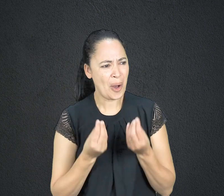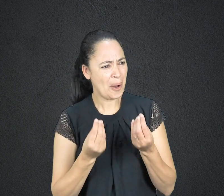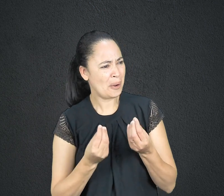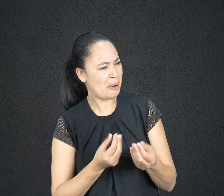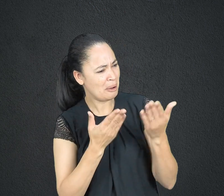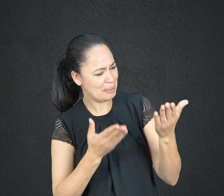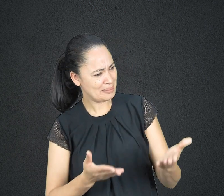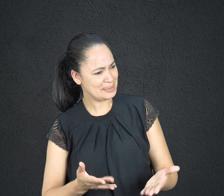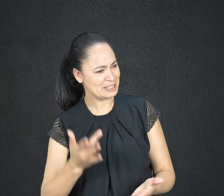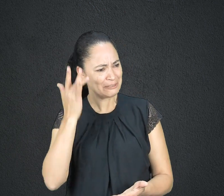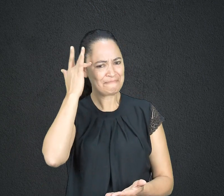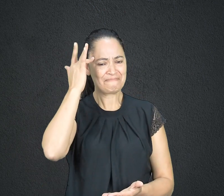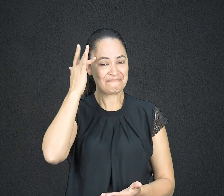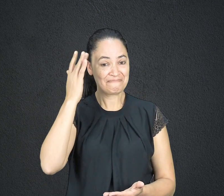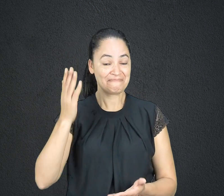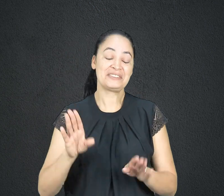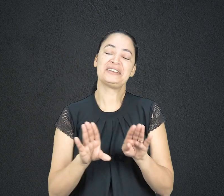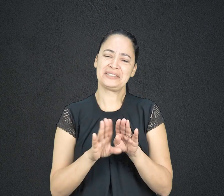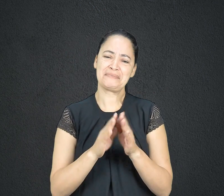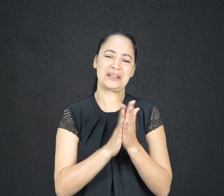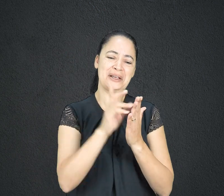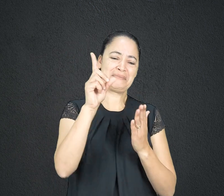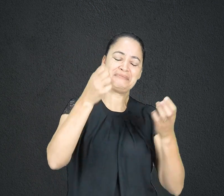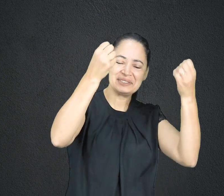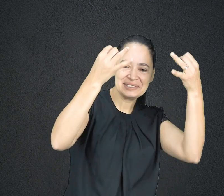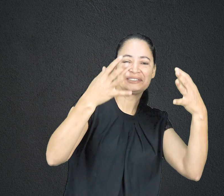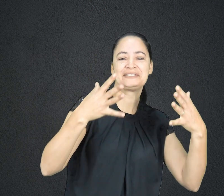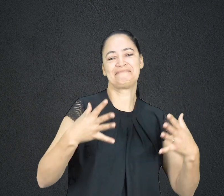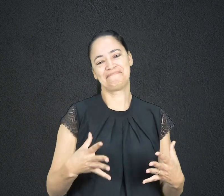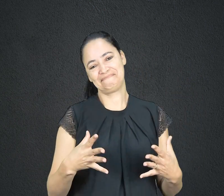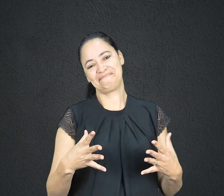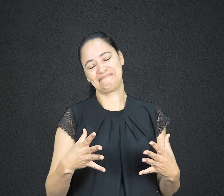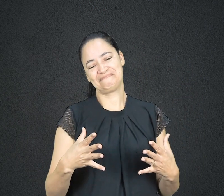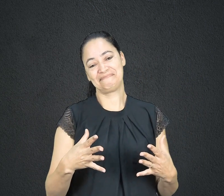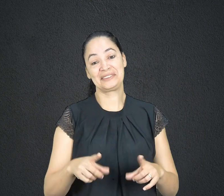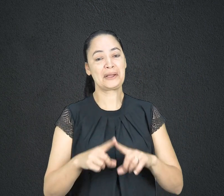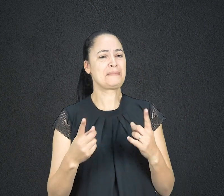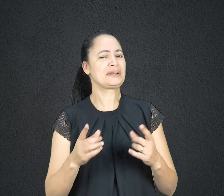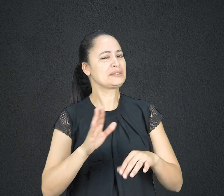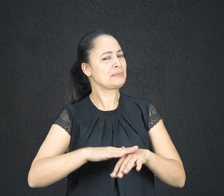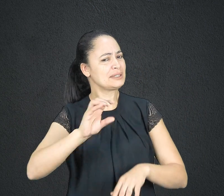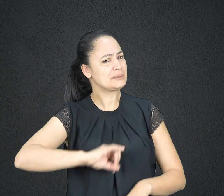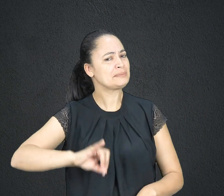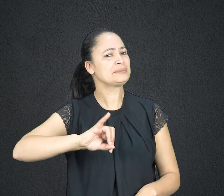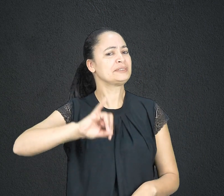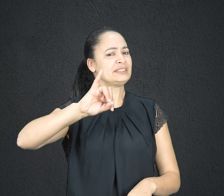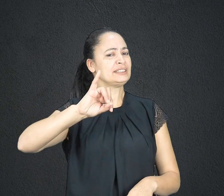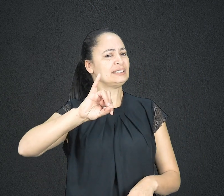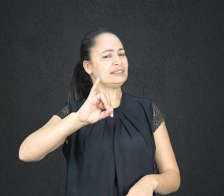também percebe sua grandiosidade. Mas acima de tudo, o que mais impressiona é que esta sabedoria não era